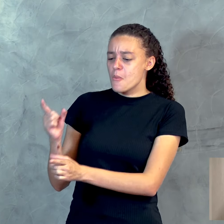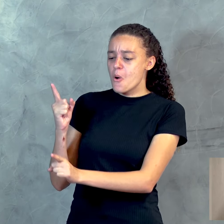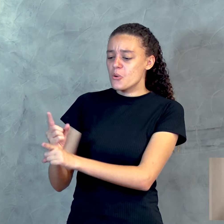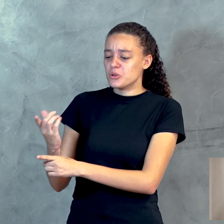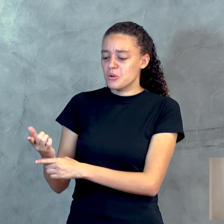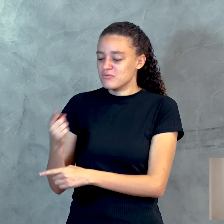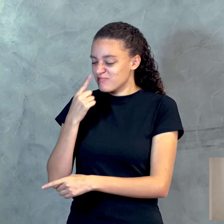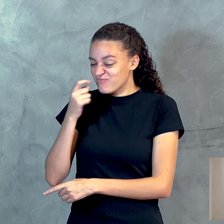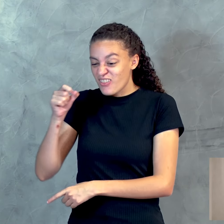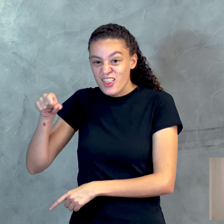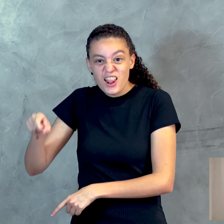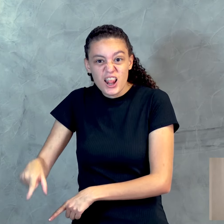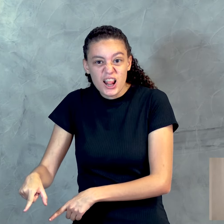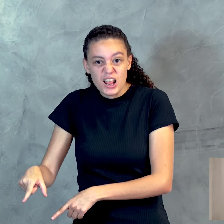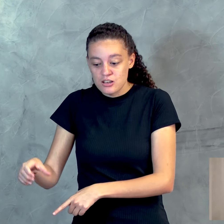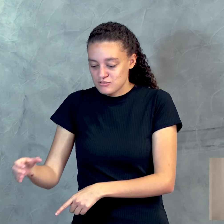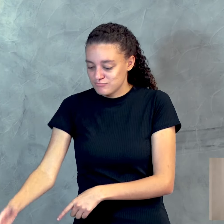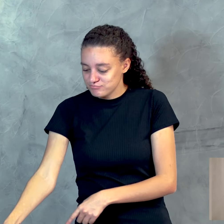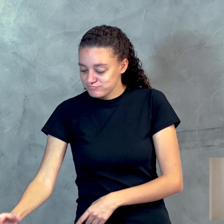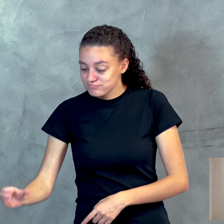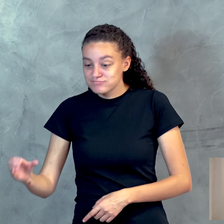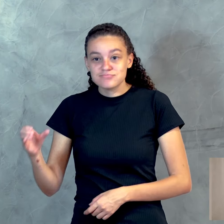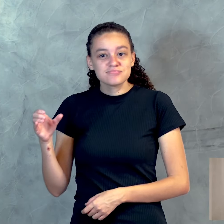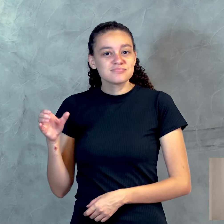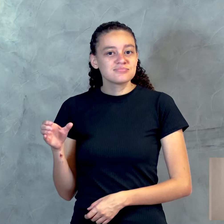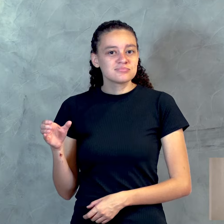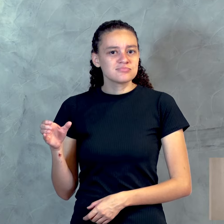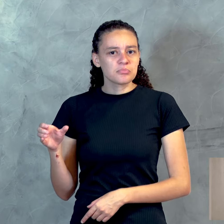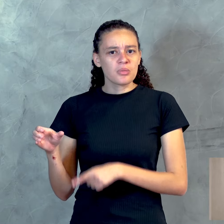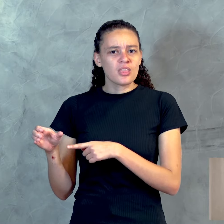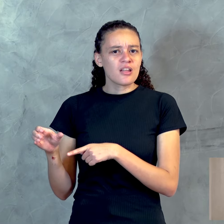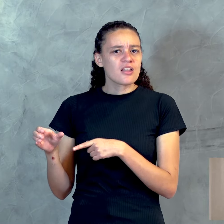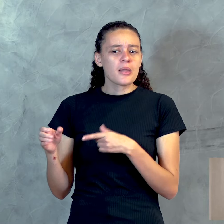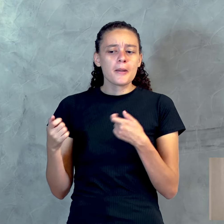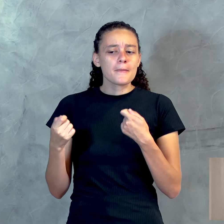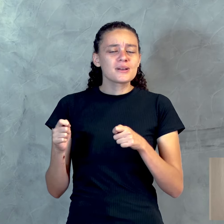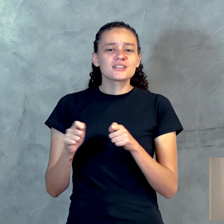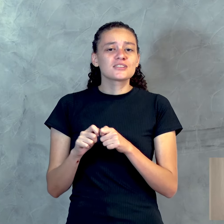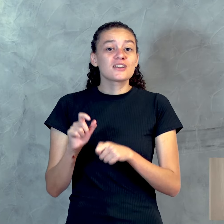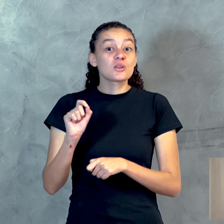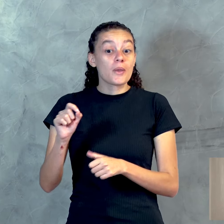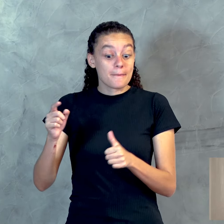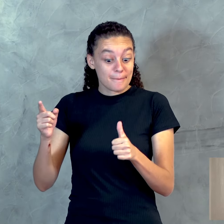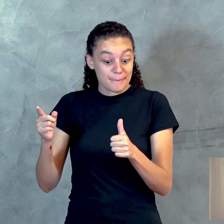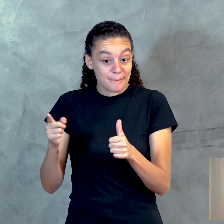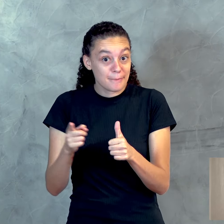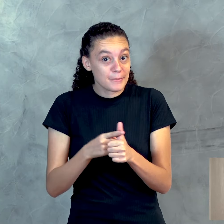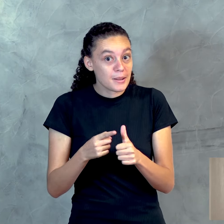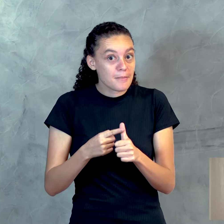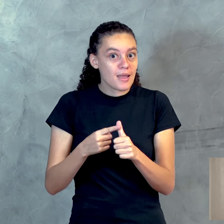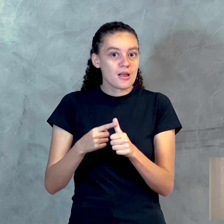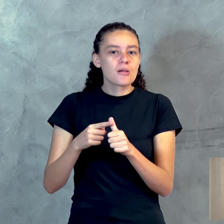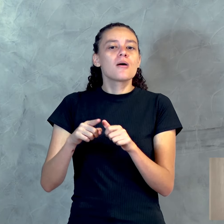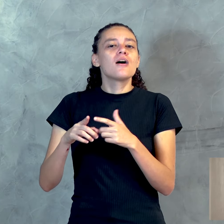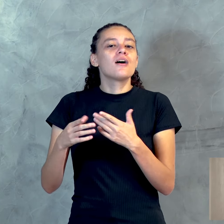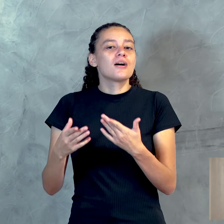Num balde de lixo, de entulho. O que eu preciso fazer primeiro para eu ter